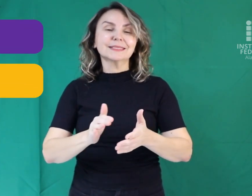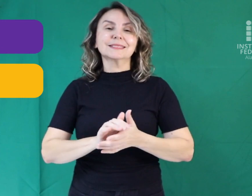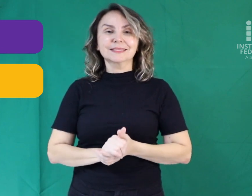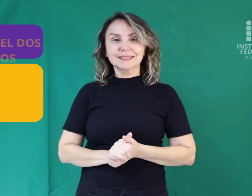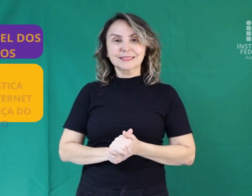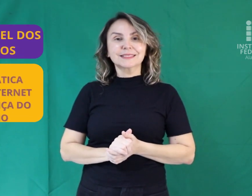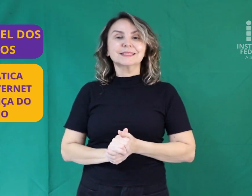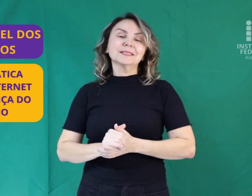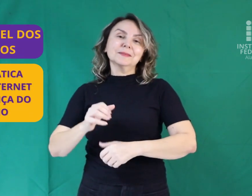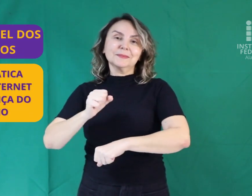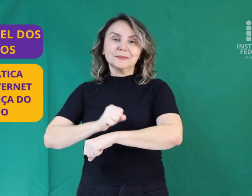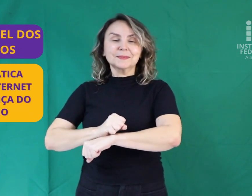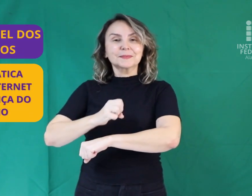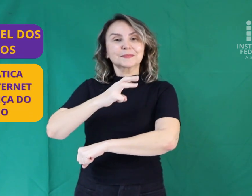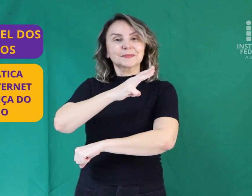São Miguel dos Campos,